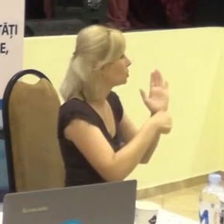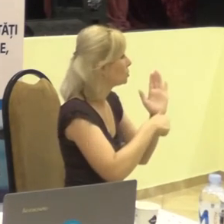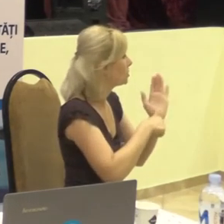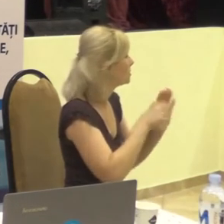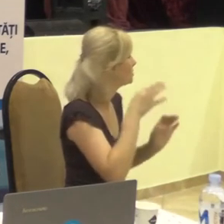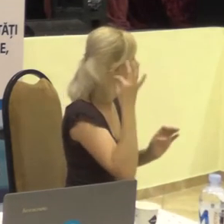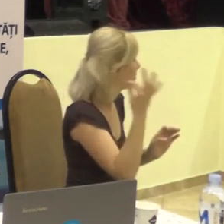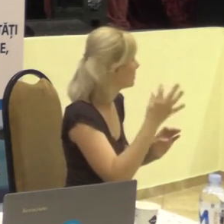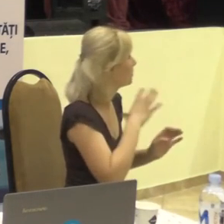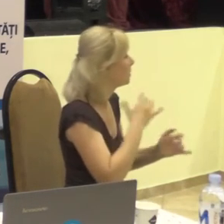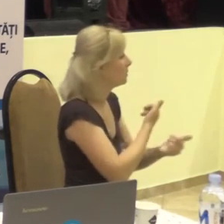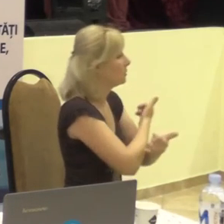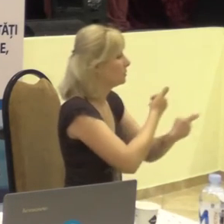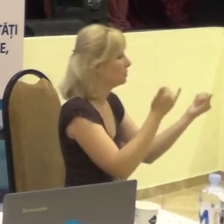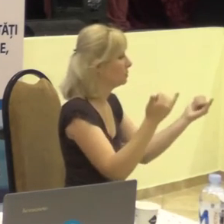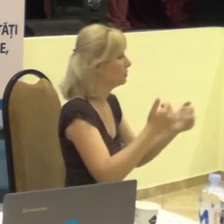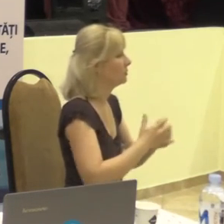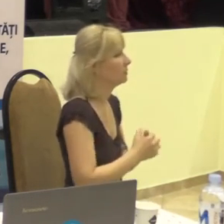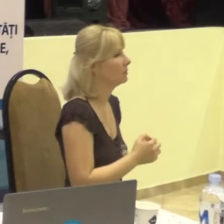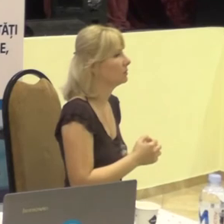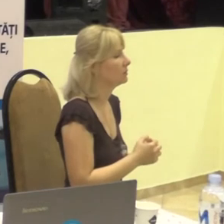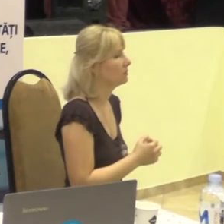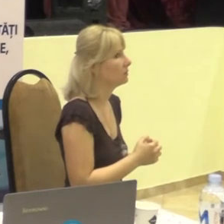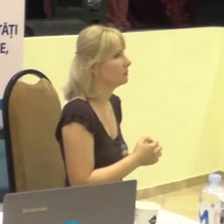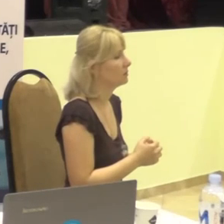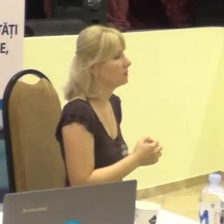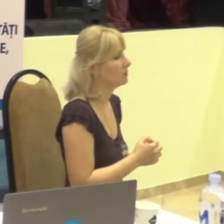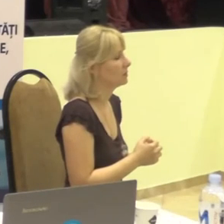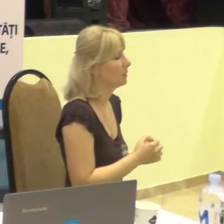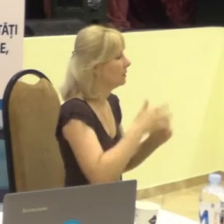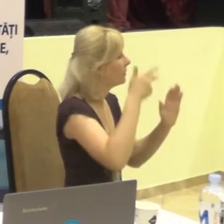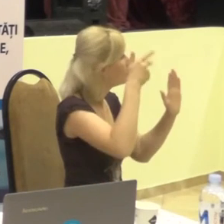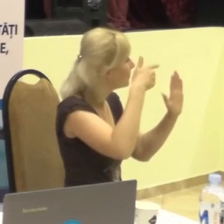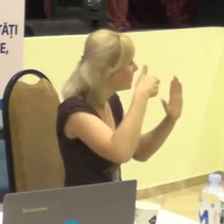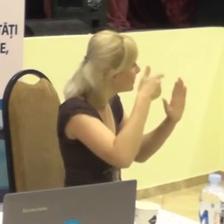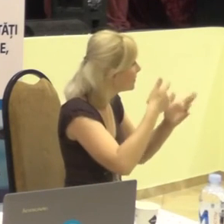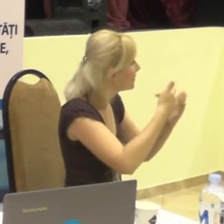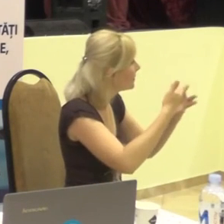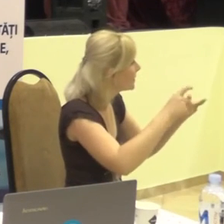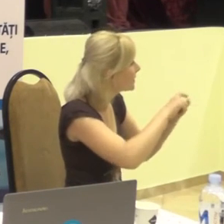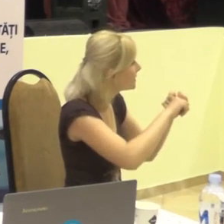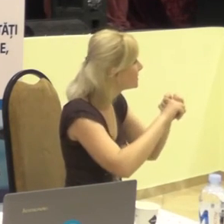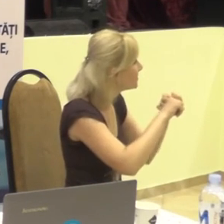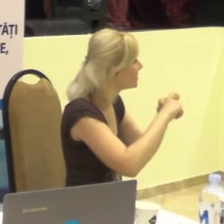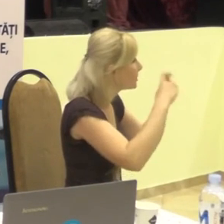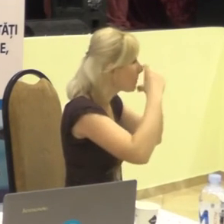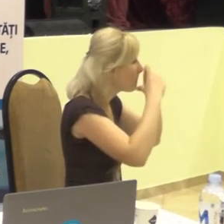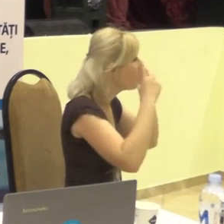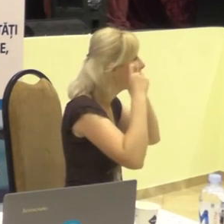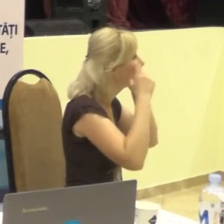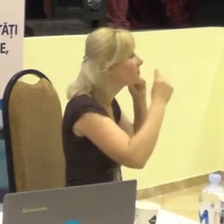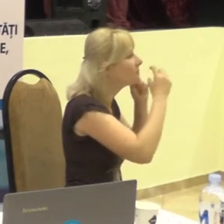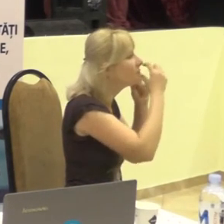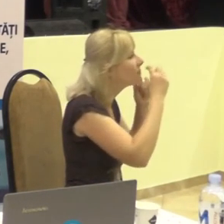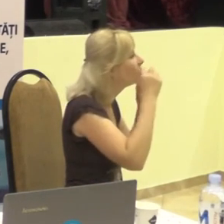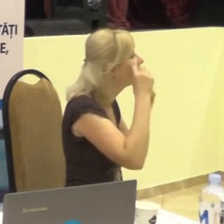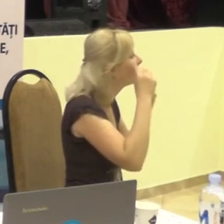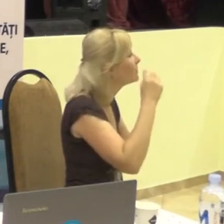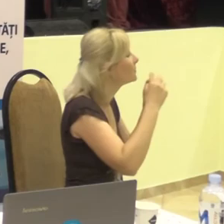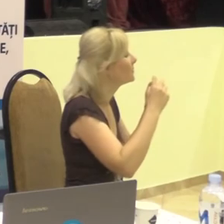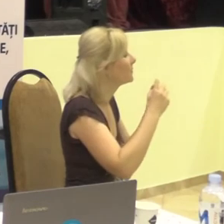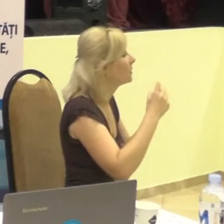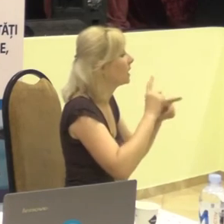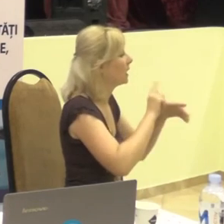SudoServer, este filmulețul legat de măștele cu ecran de protecție, este